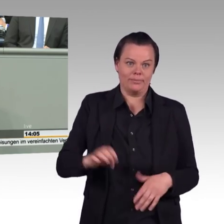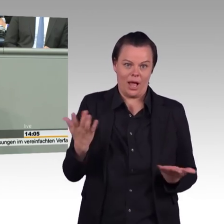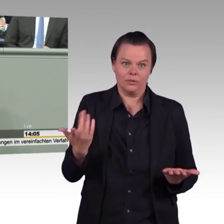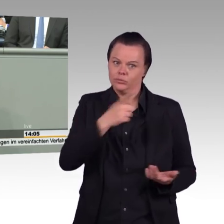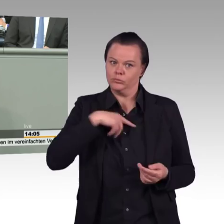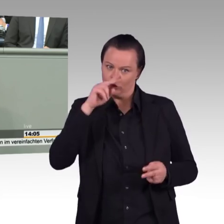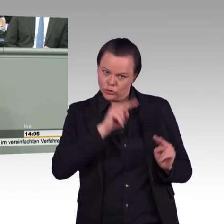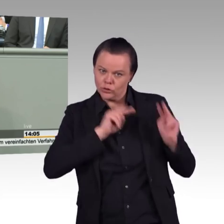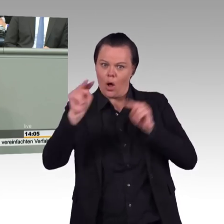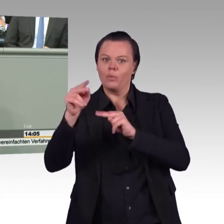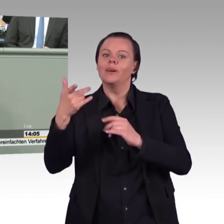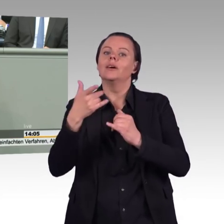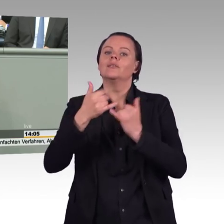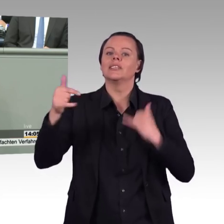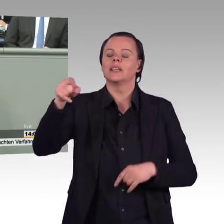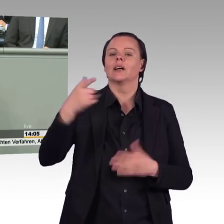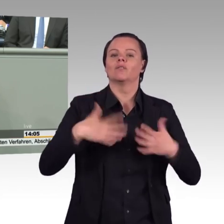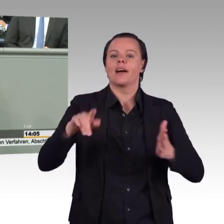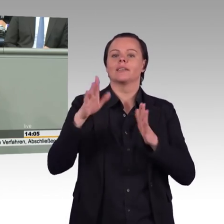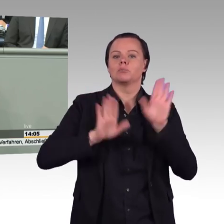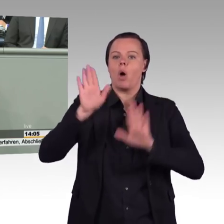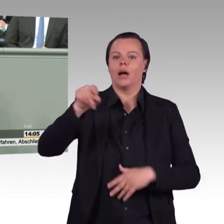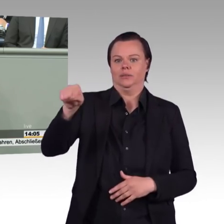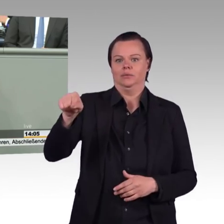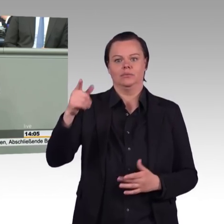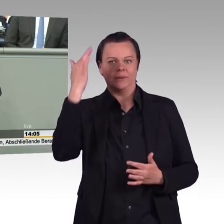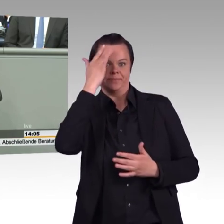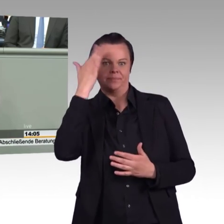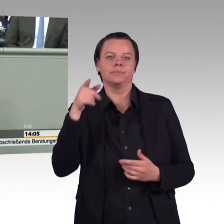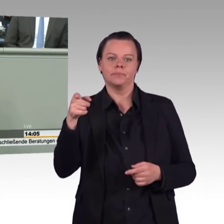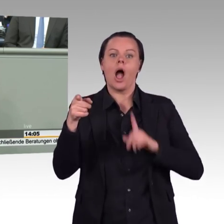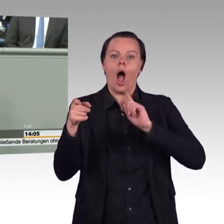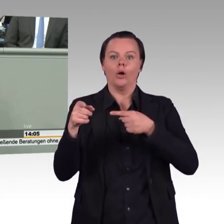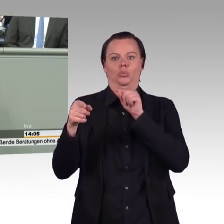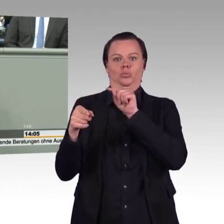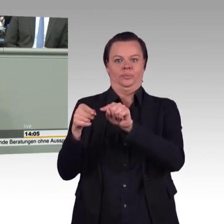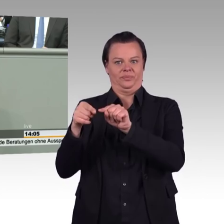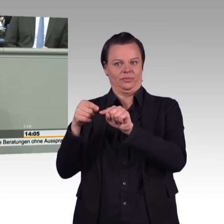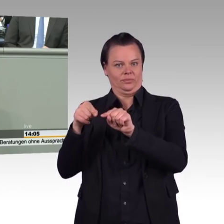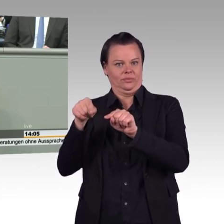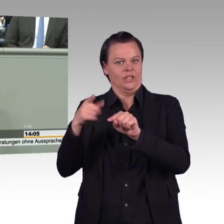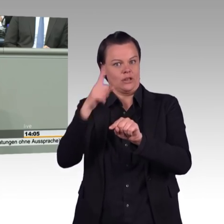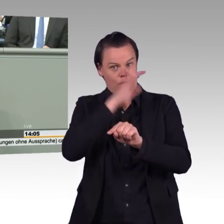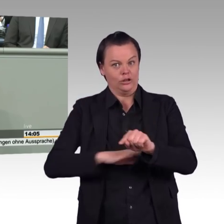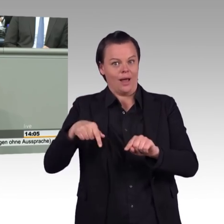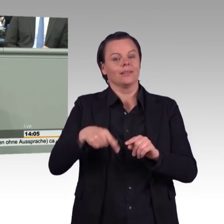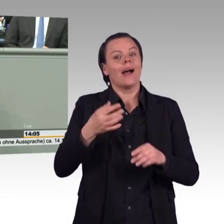Wir wollen keine staatlichen Umverteilungsmechanismen bis zum Ende Zuhören erhält. Wir wollen keine